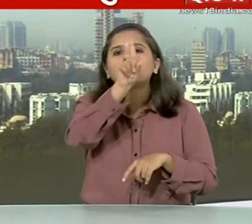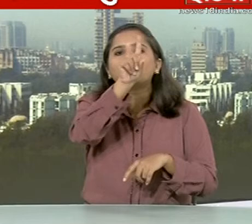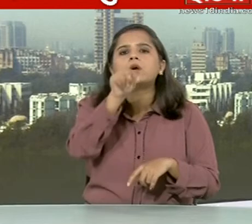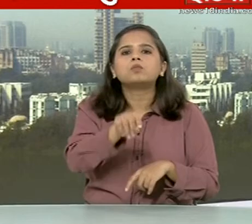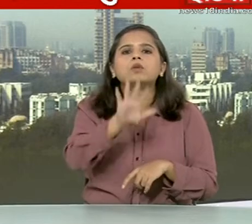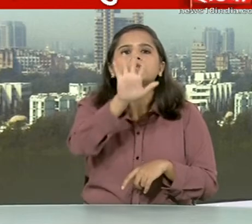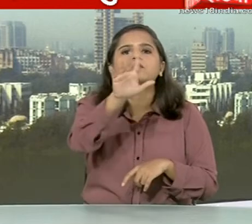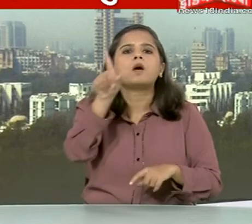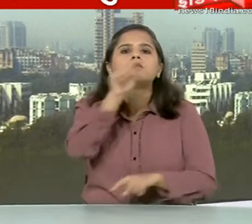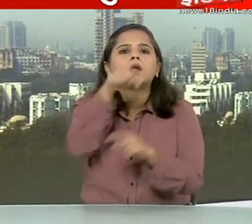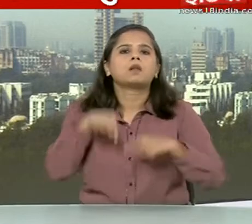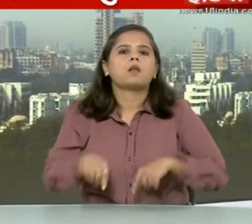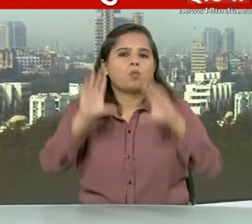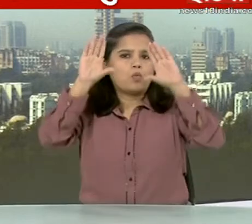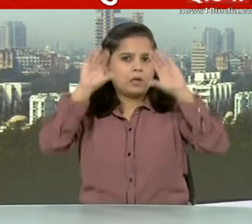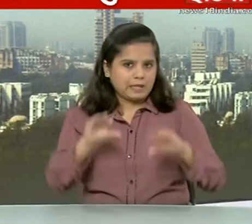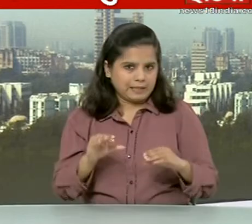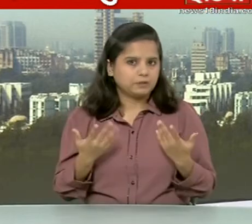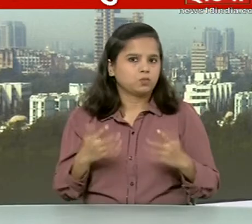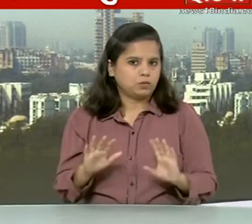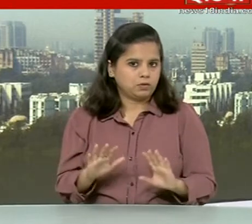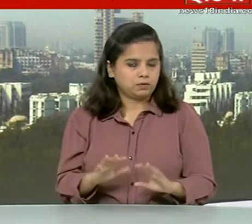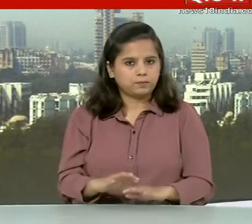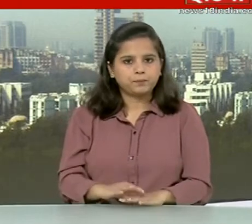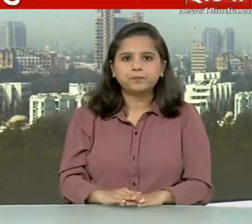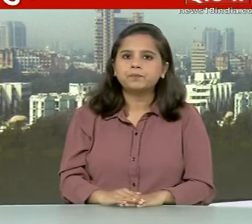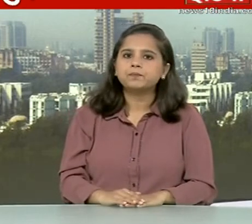.51 प्रतिशत रह गई है